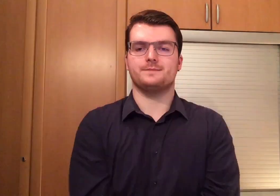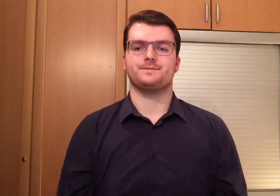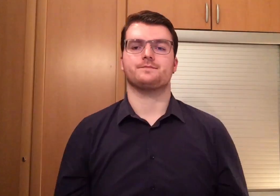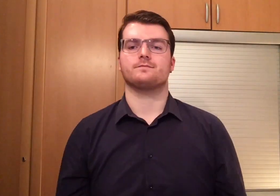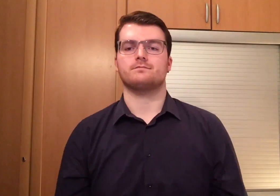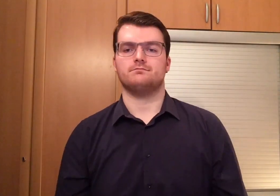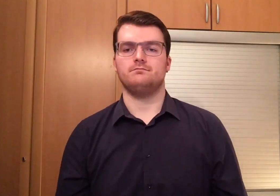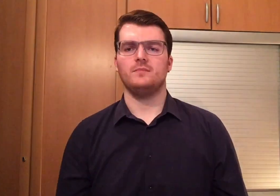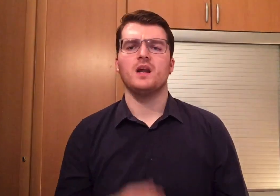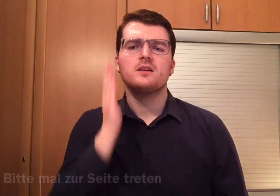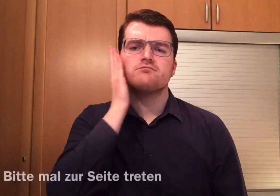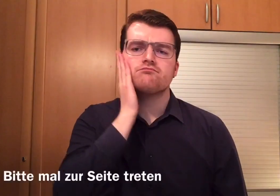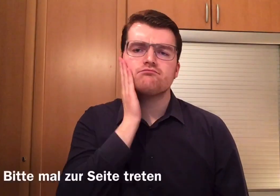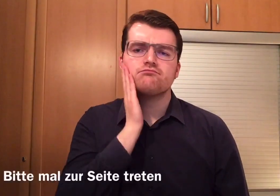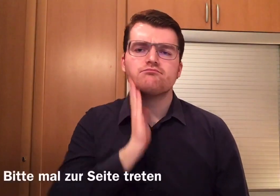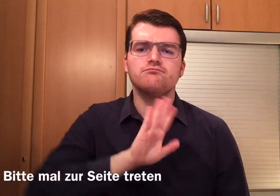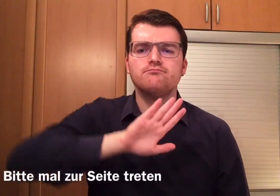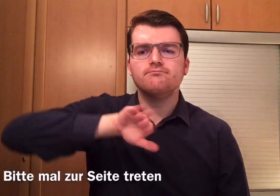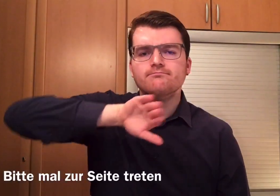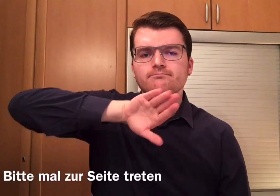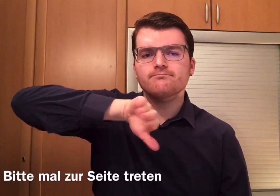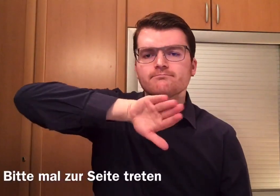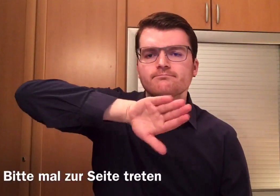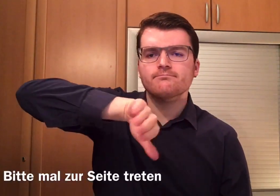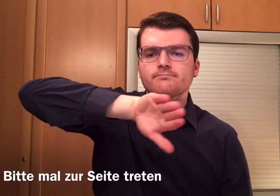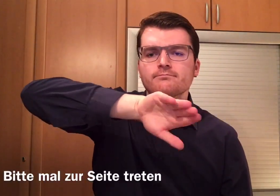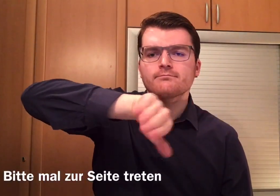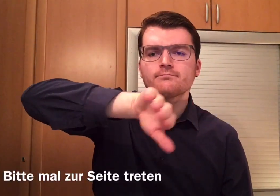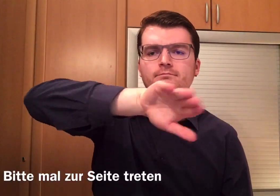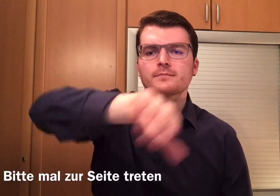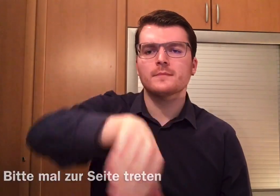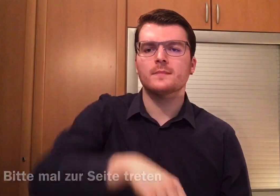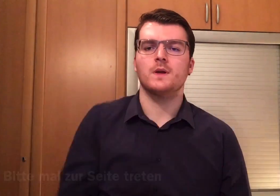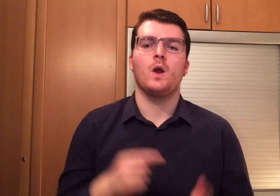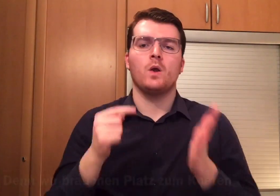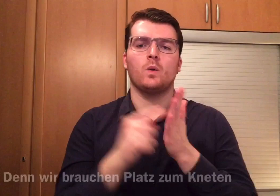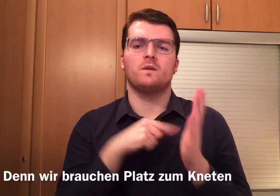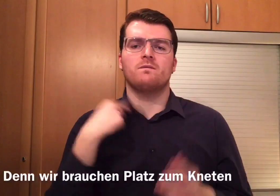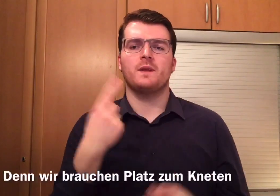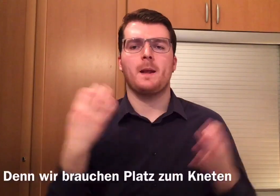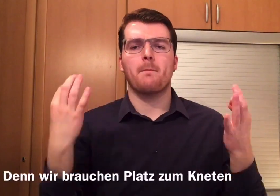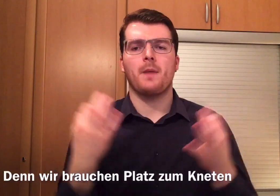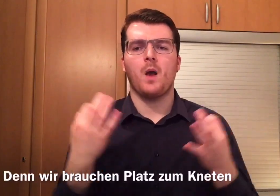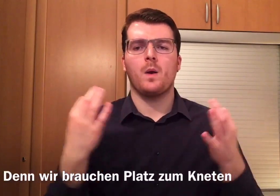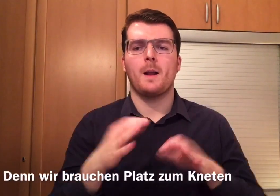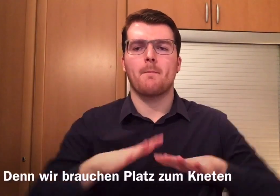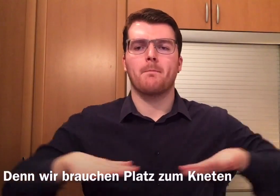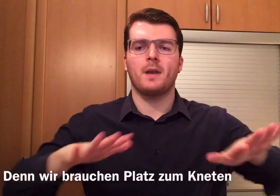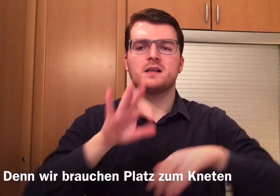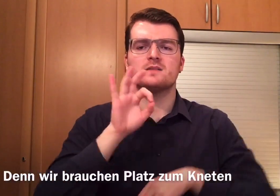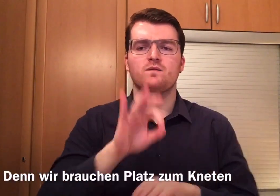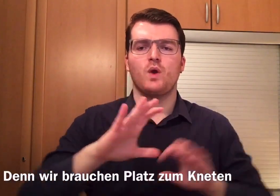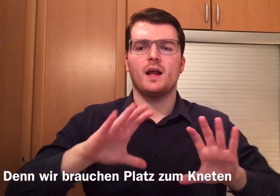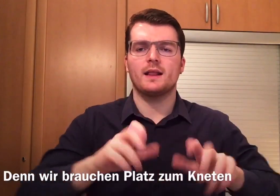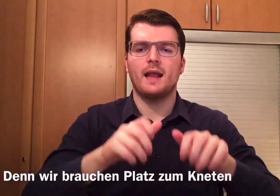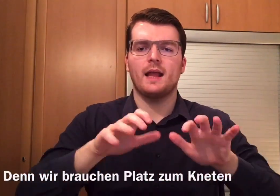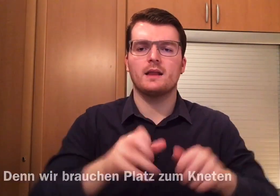Bitte mal zur Seite treten Denn wir brauchen Platz zum Kneten